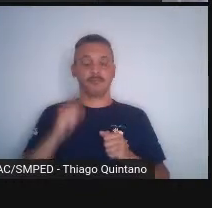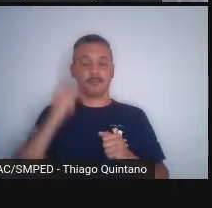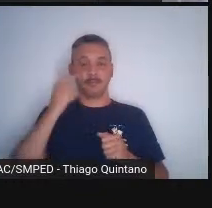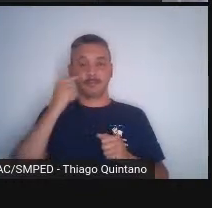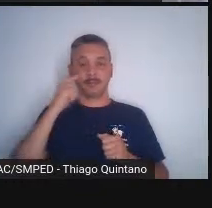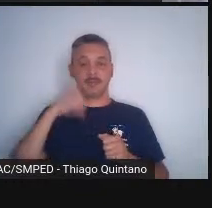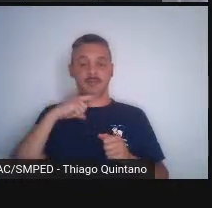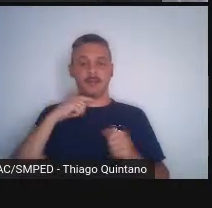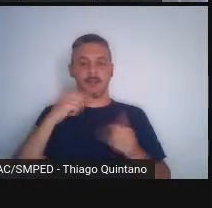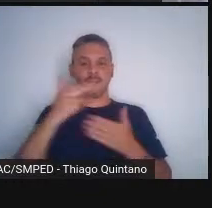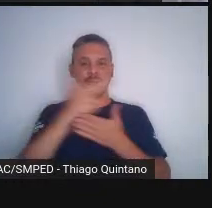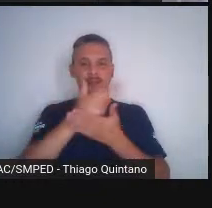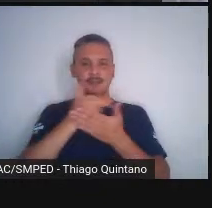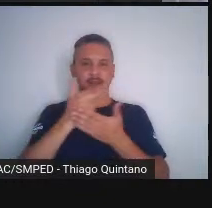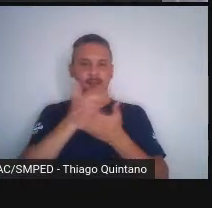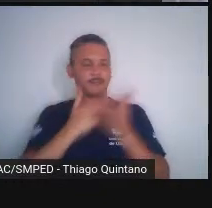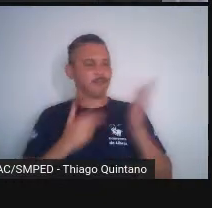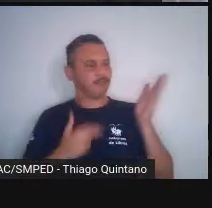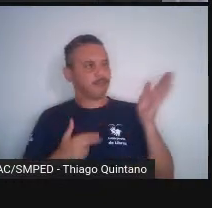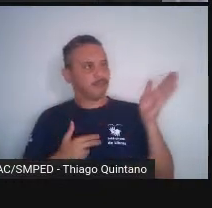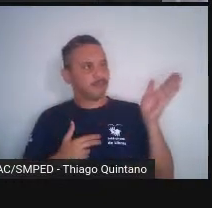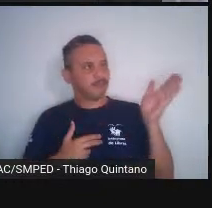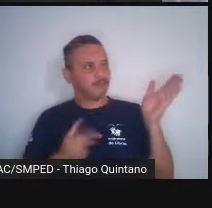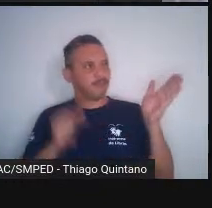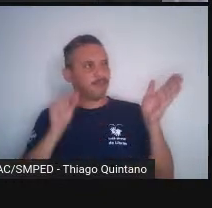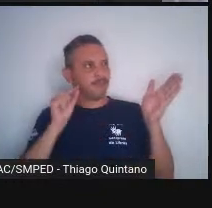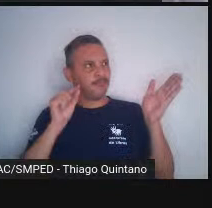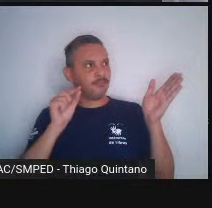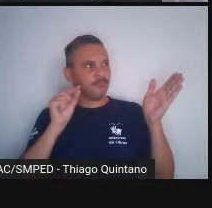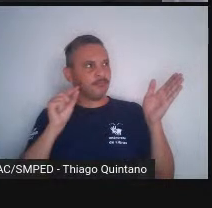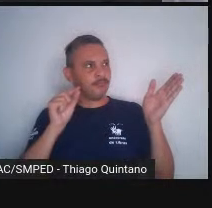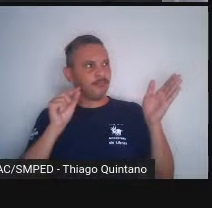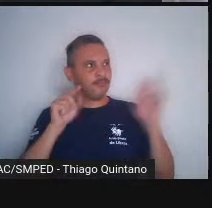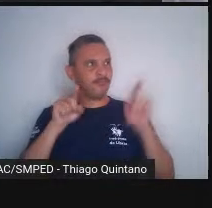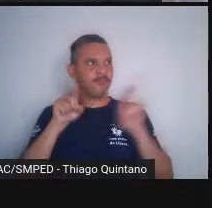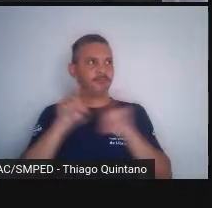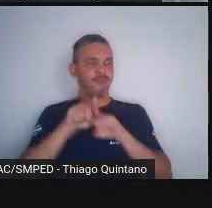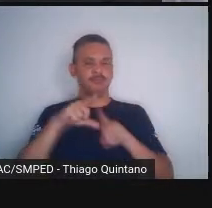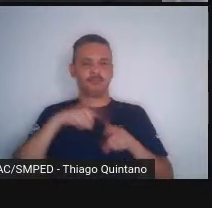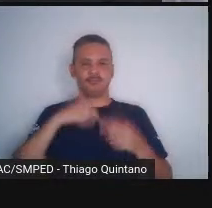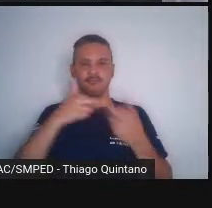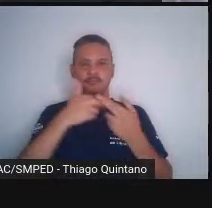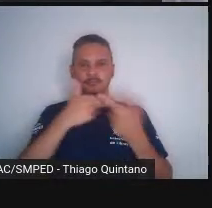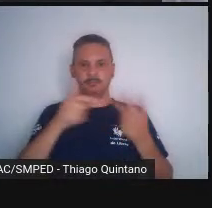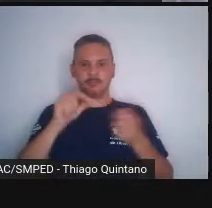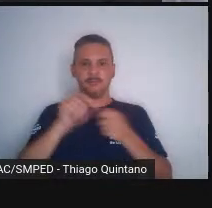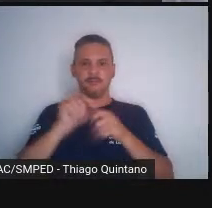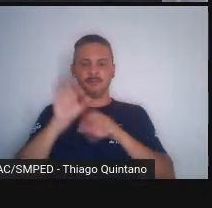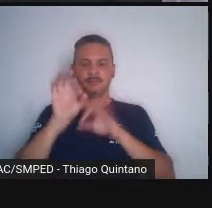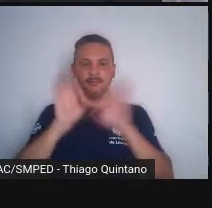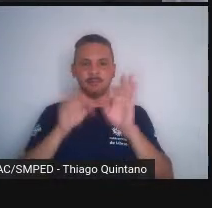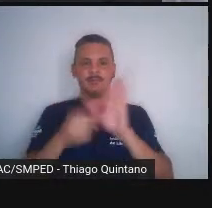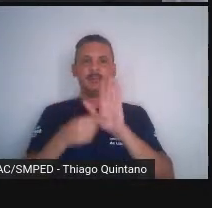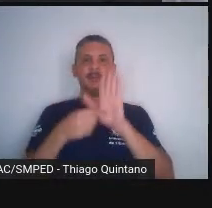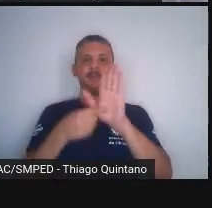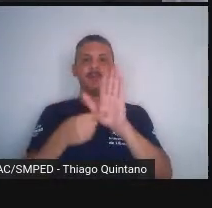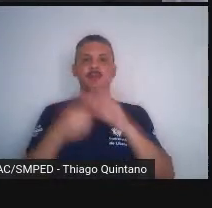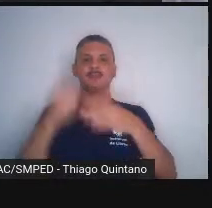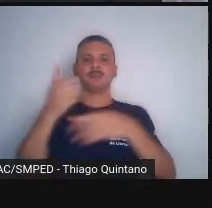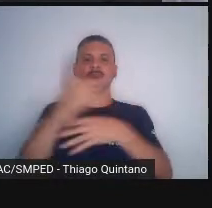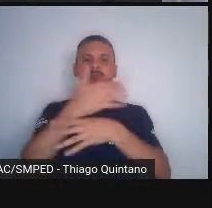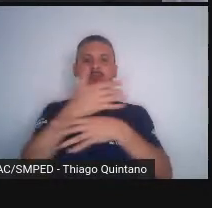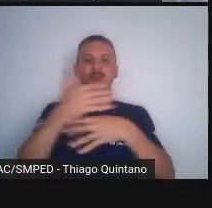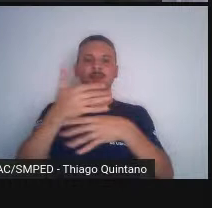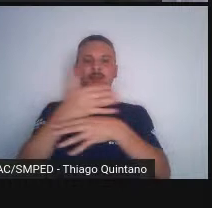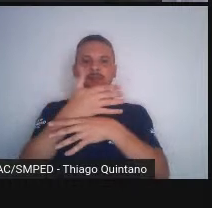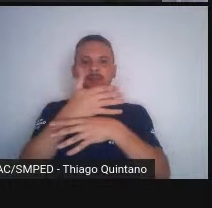uma construção que só temos até 1983 que eles fizeram e que mostra a cidade, né?